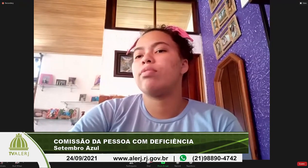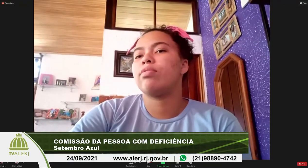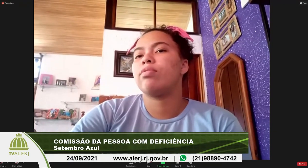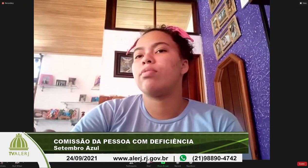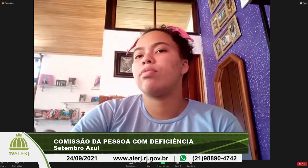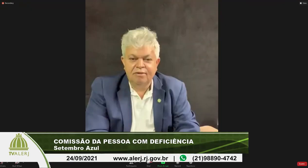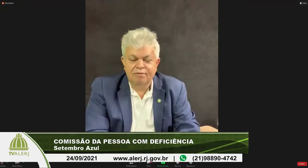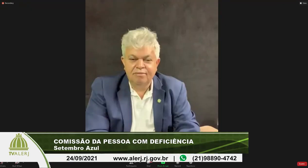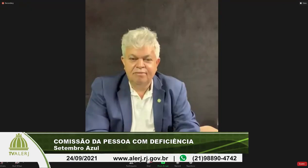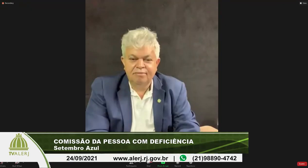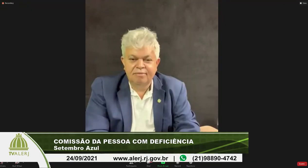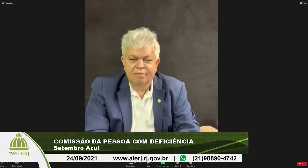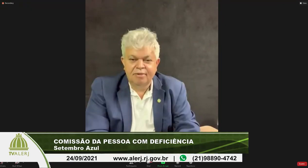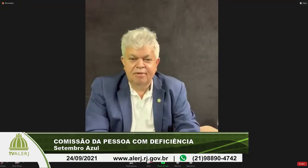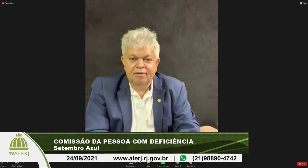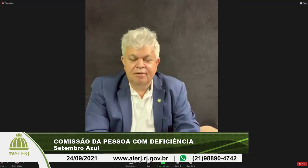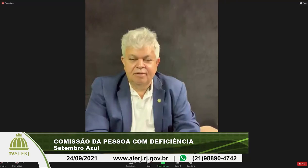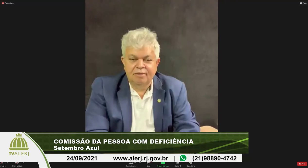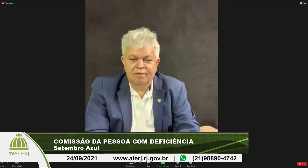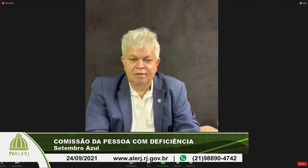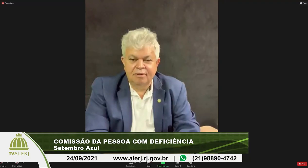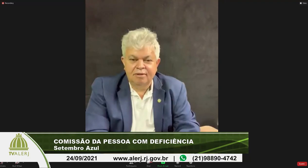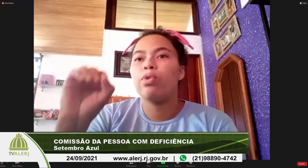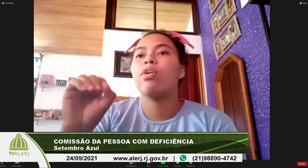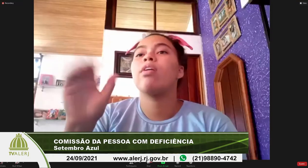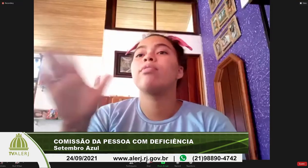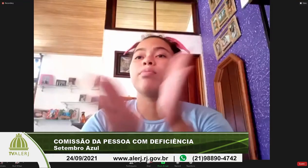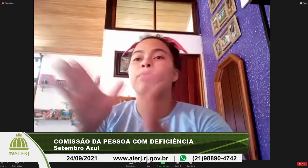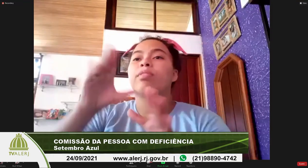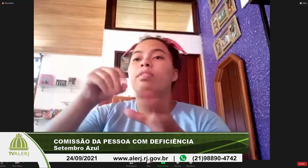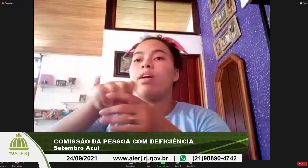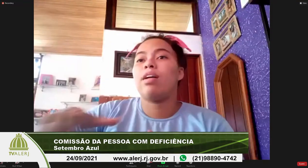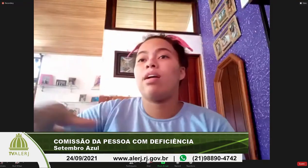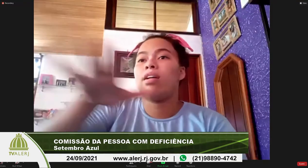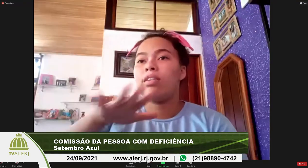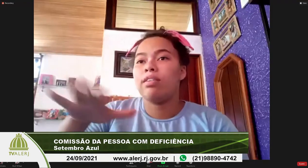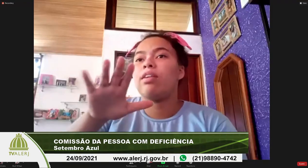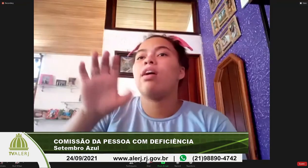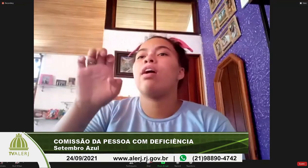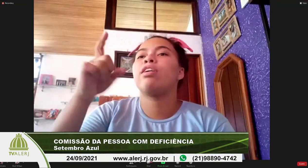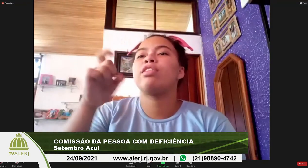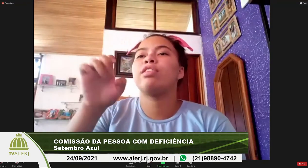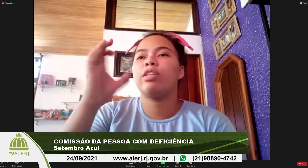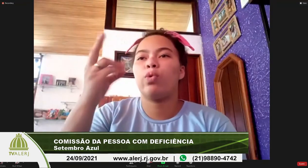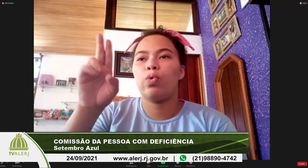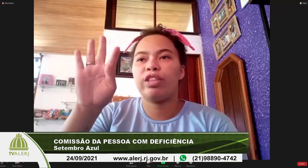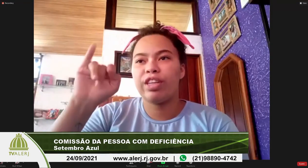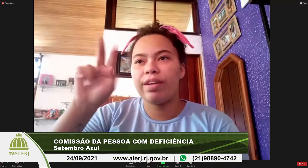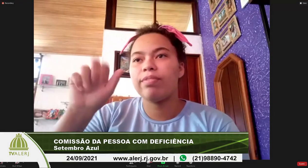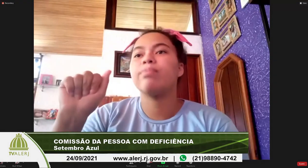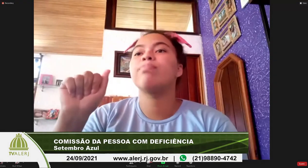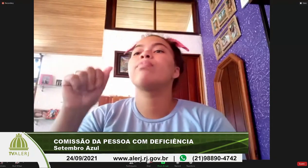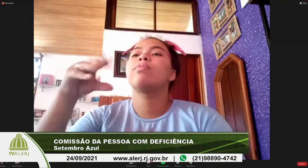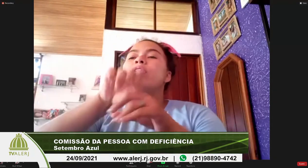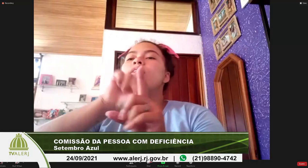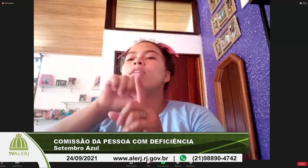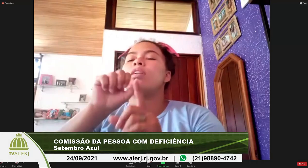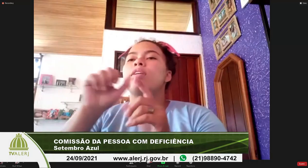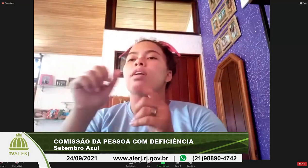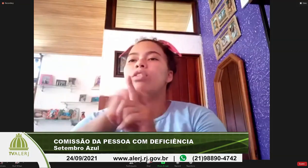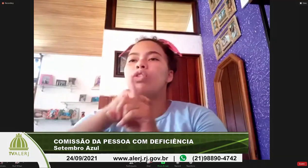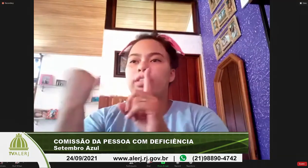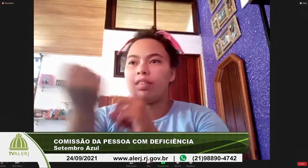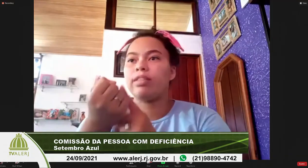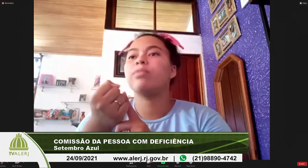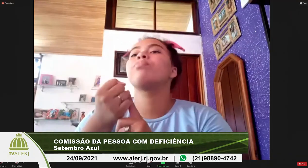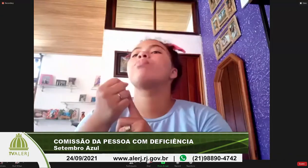Perfeito o bloco 3 vai falar sobre acessibilidade na área executiva da assistência social